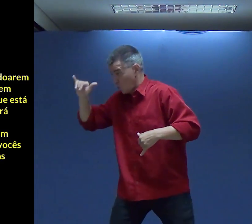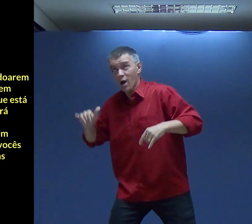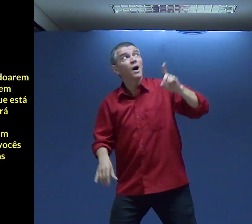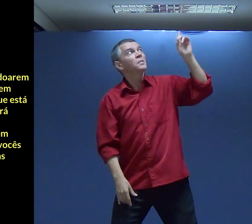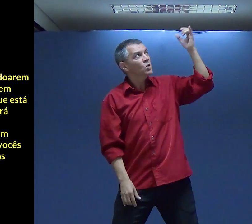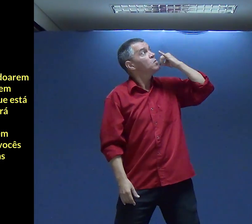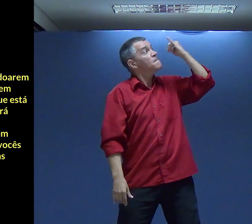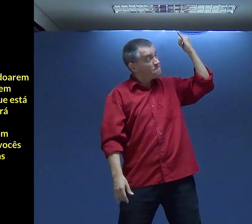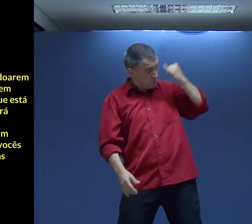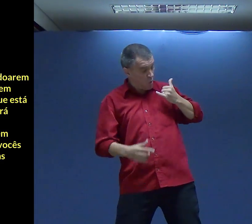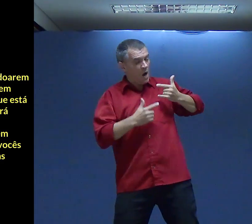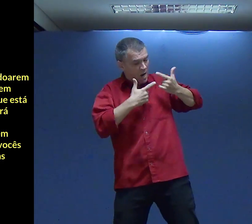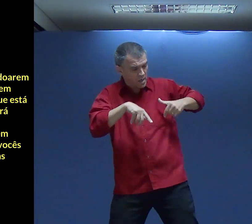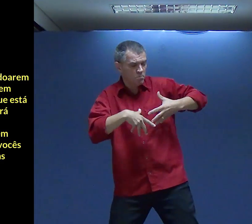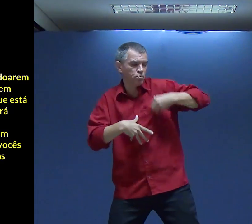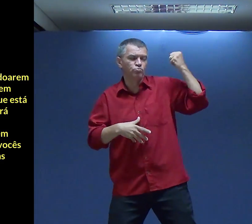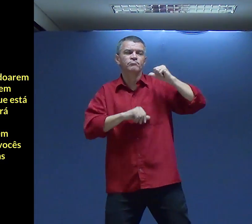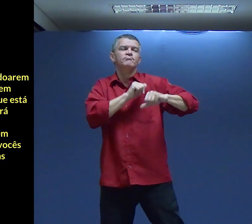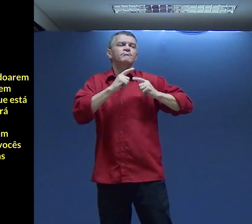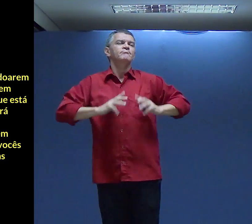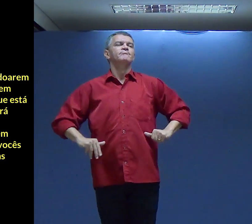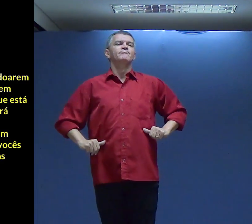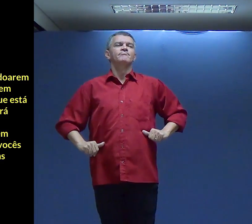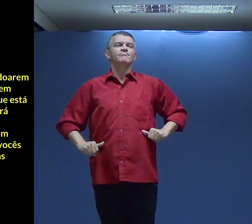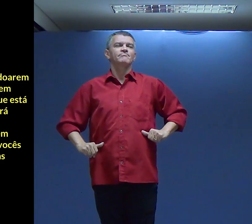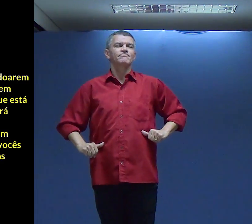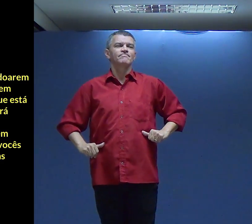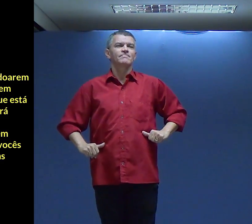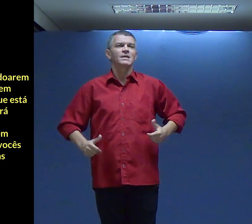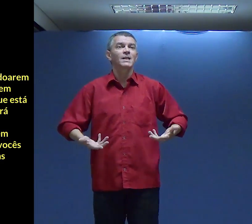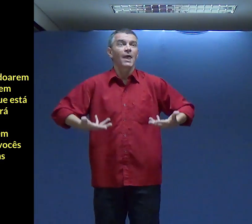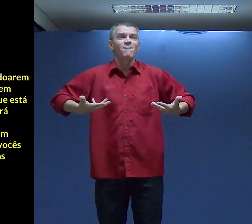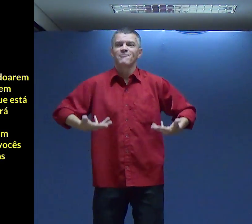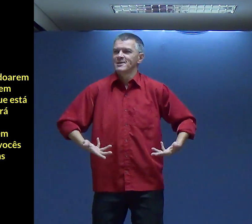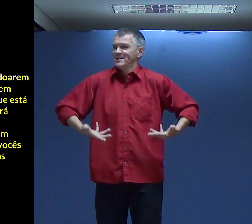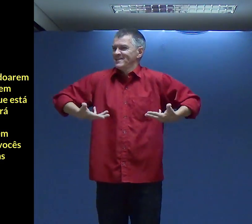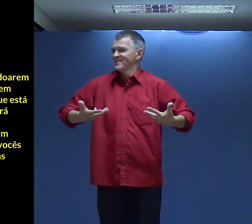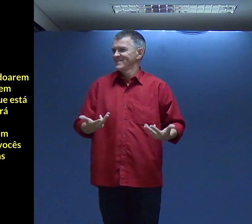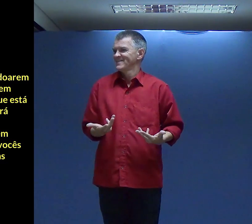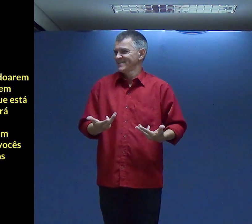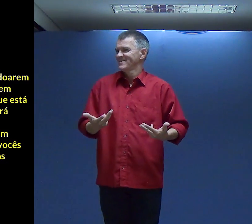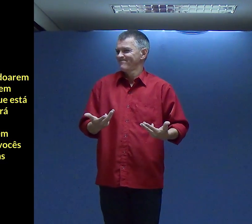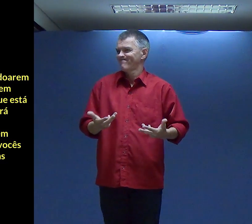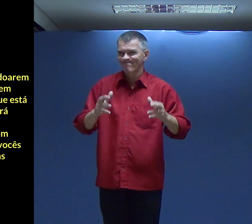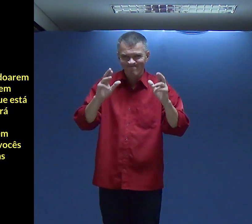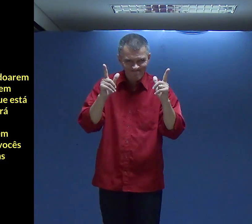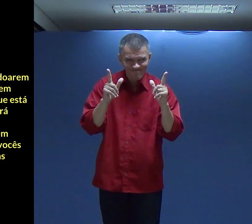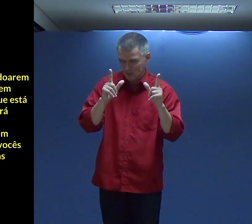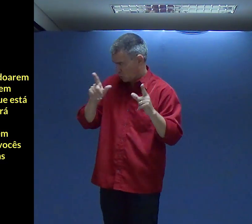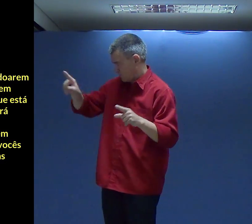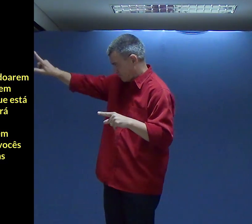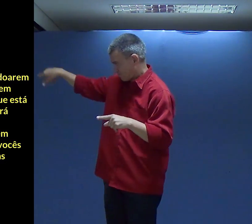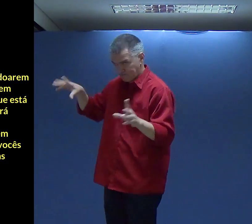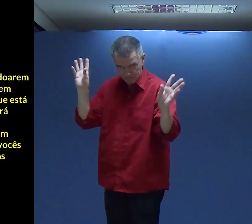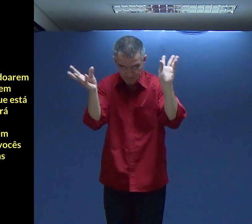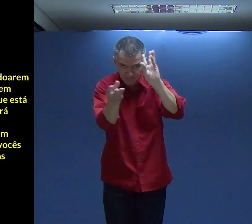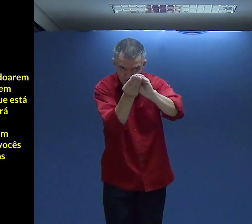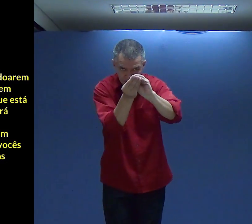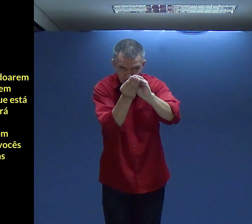Como que Deus vai Me limpar? De que jeito Haverá leveza No meu espírito?